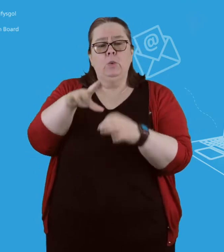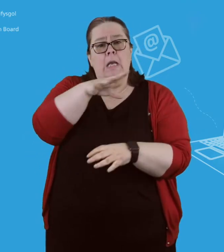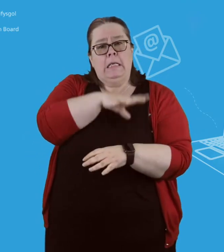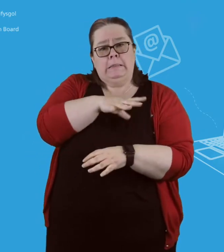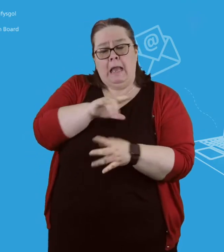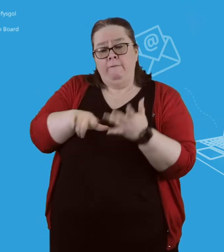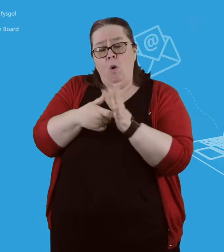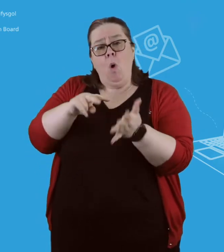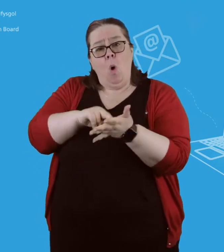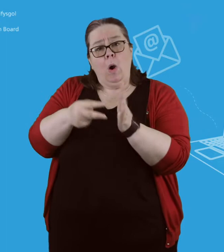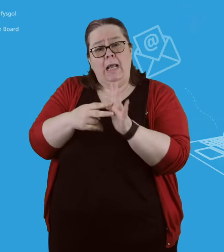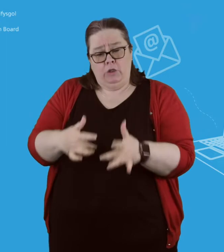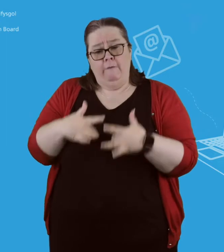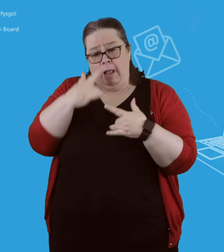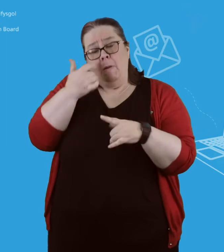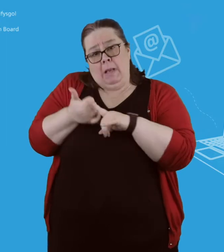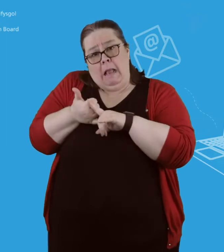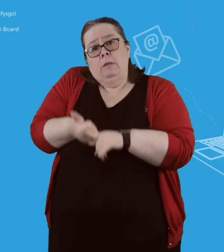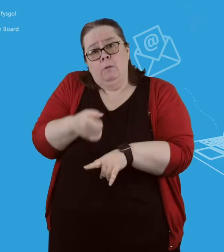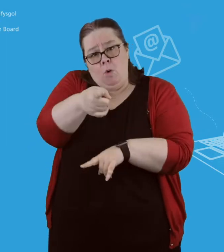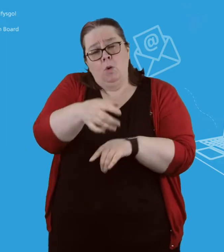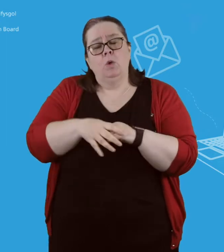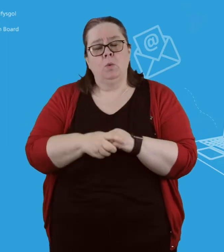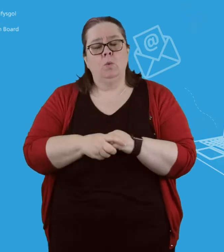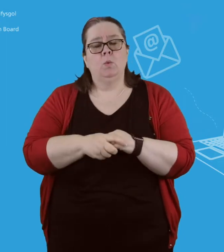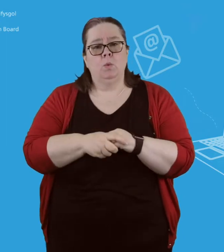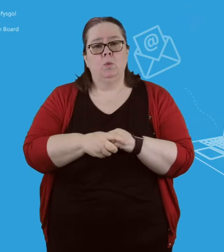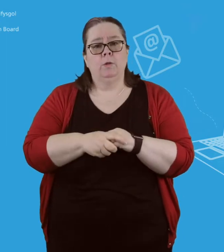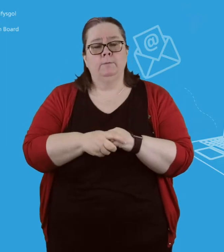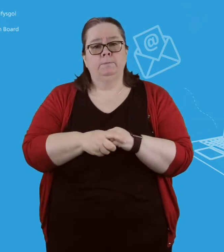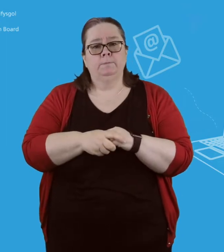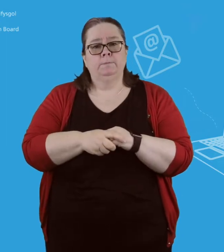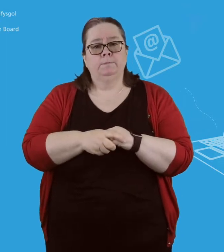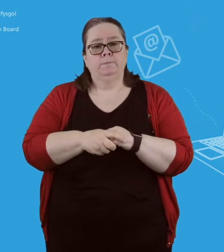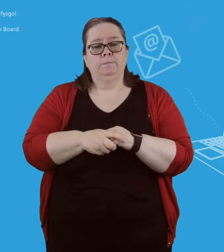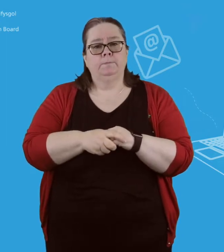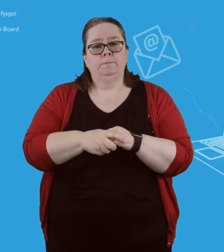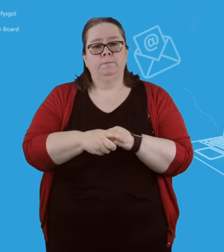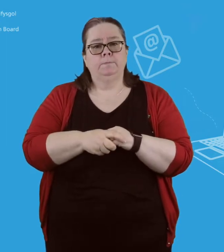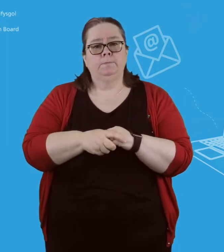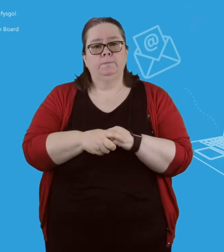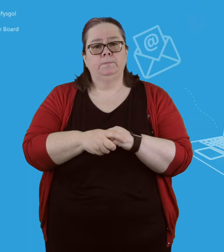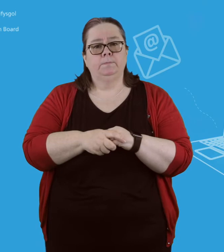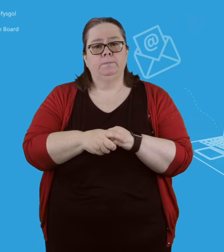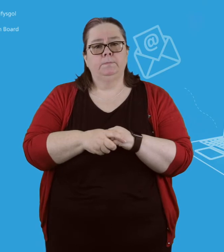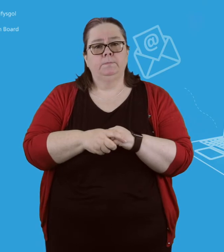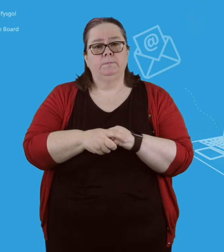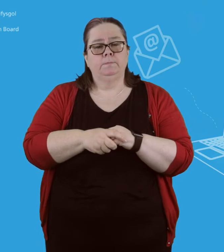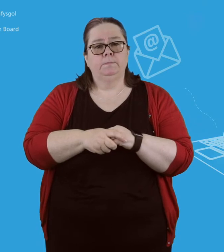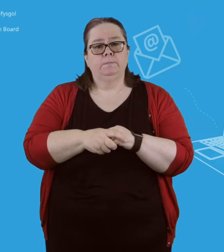y sawl sy'n anwyl i chi tra bod yn eu gofal. Yn anffodus, nid ydym yn gallu anfon ymateb gan